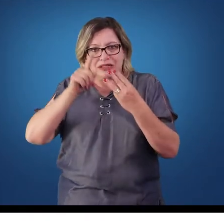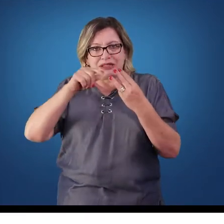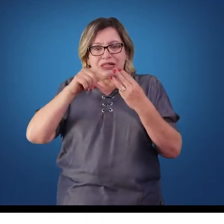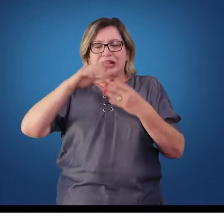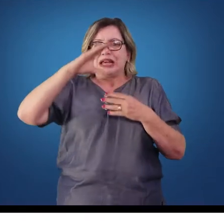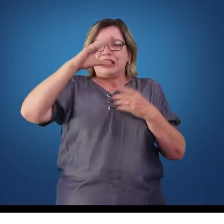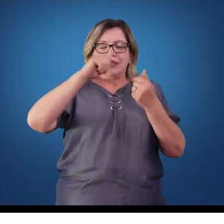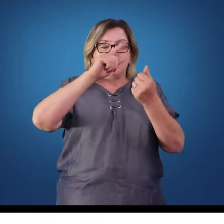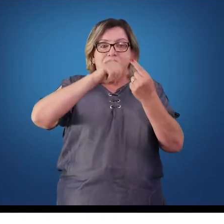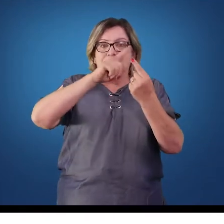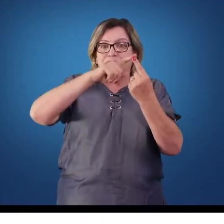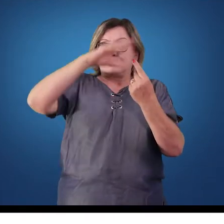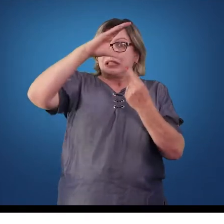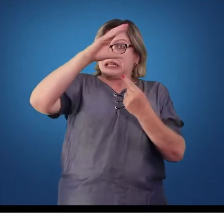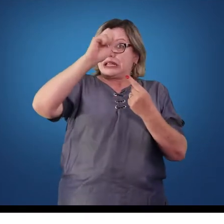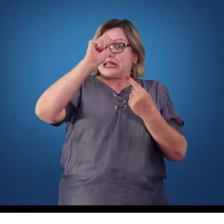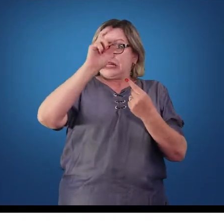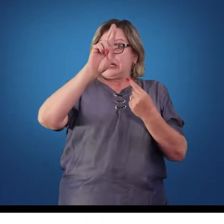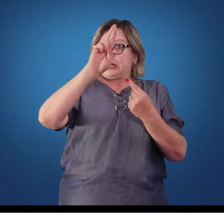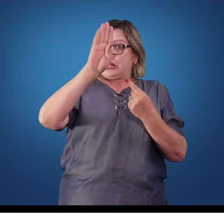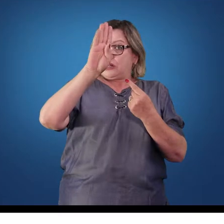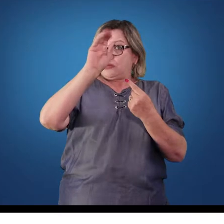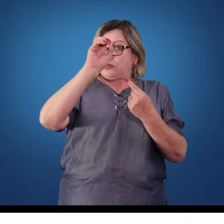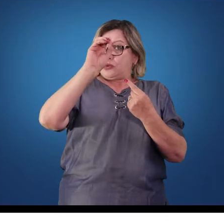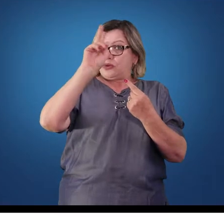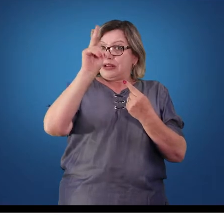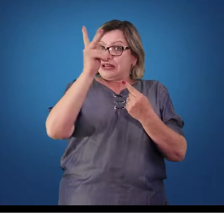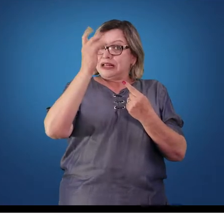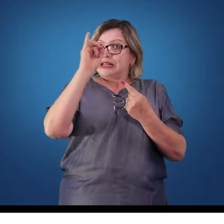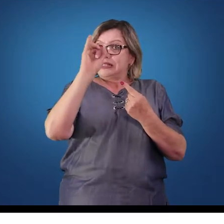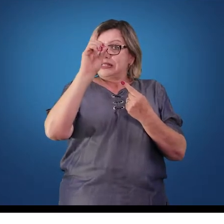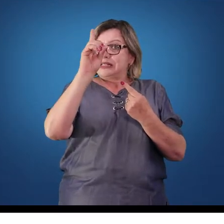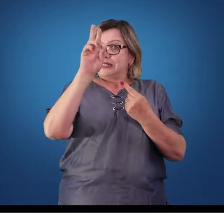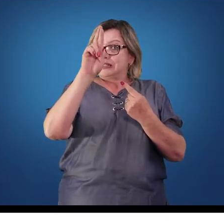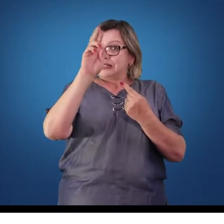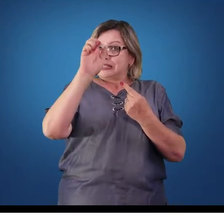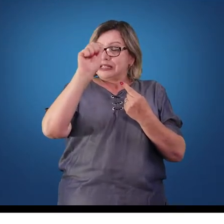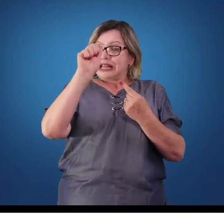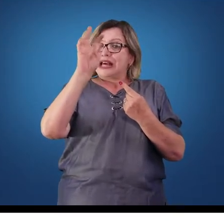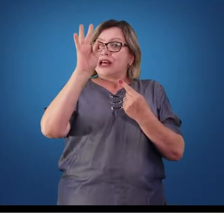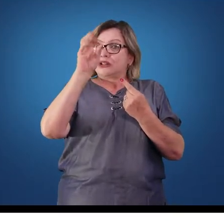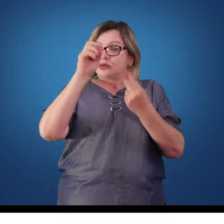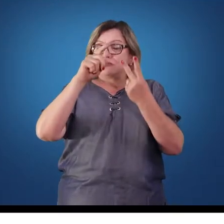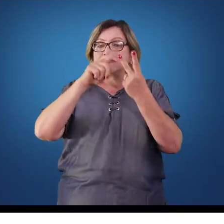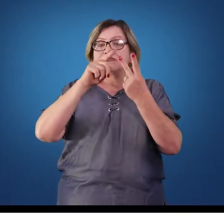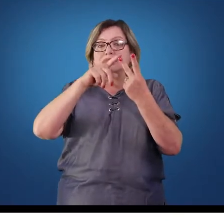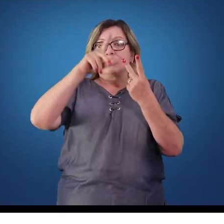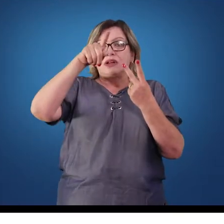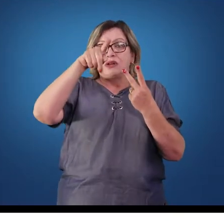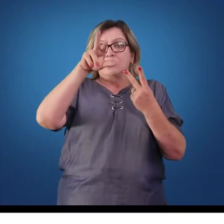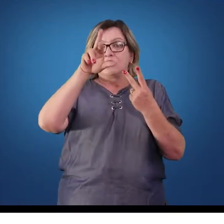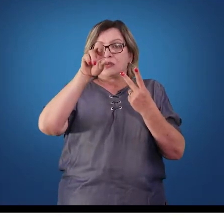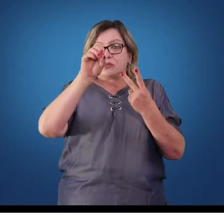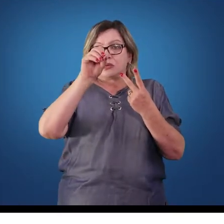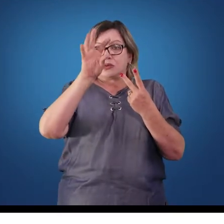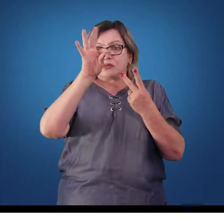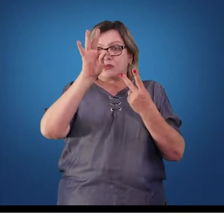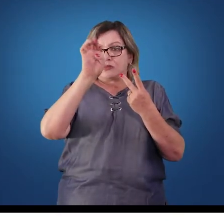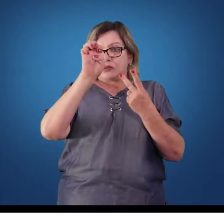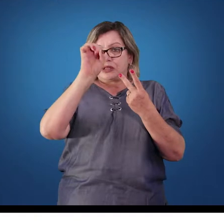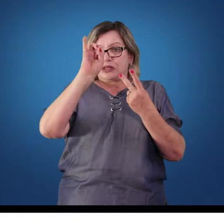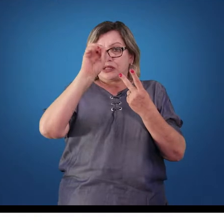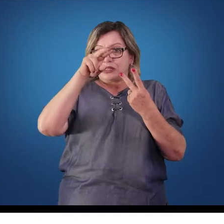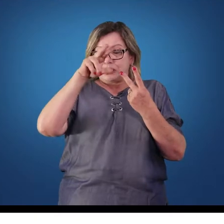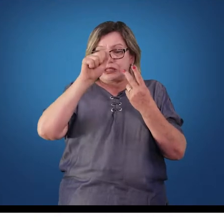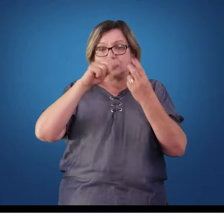carboidratos, proteínas e gordura. Durante o processo digestório, onde o início